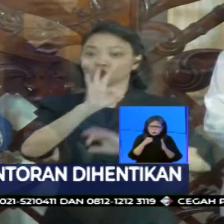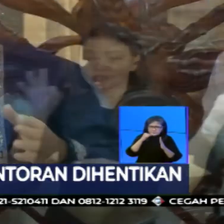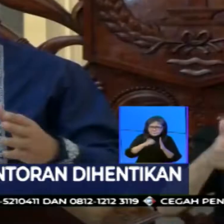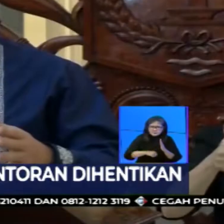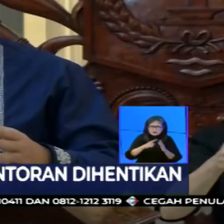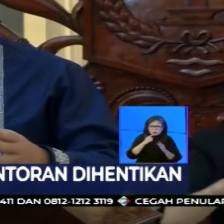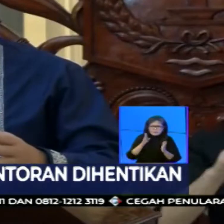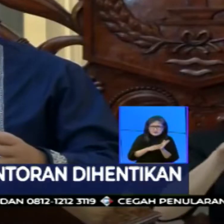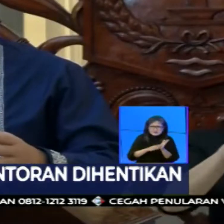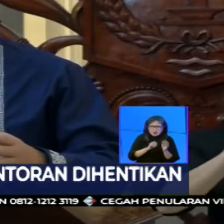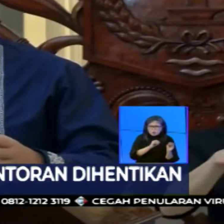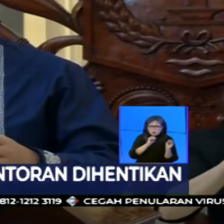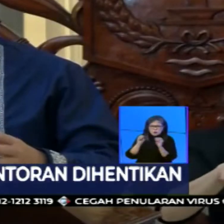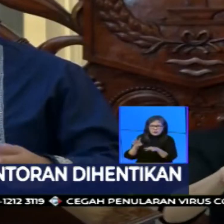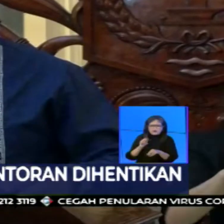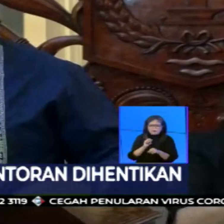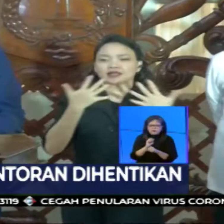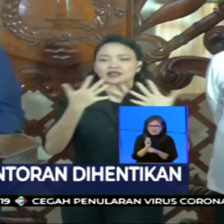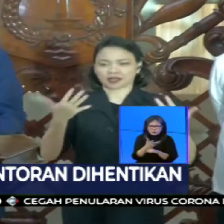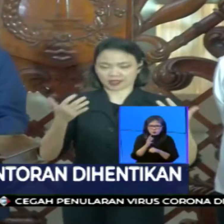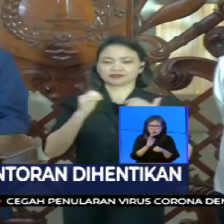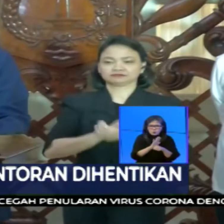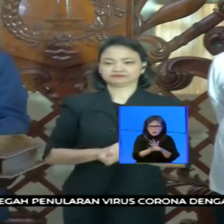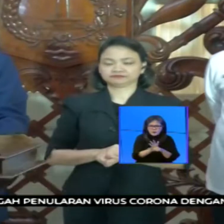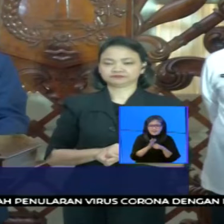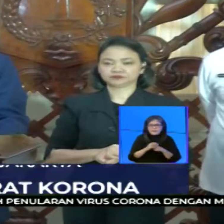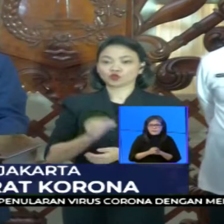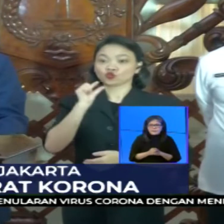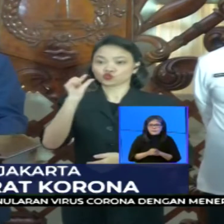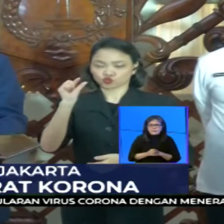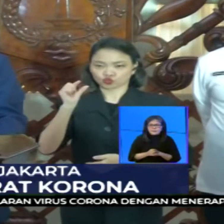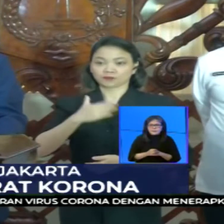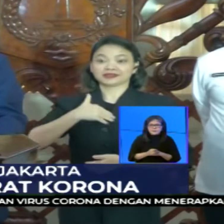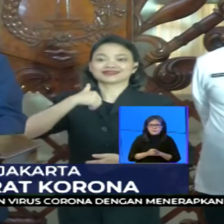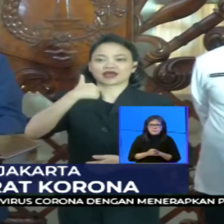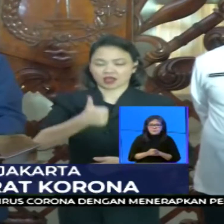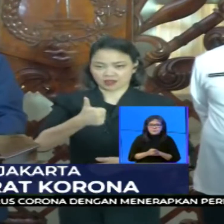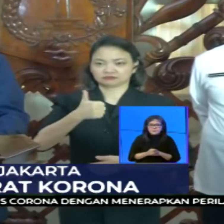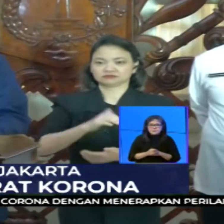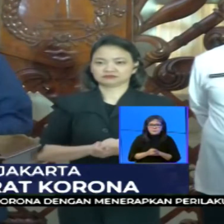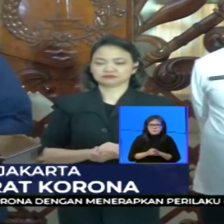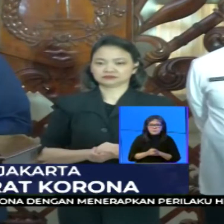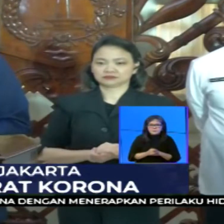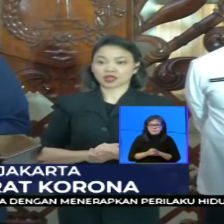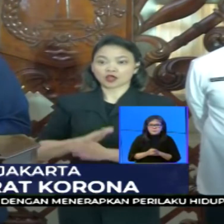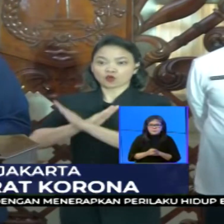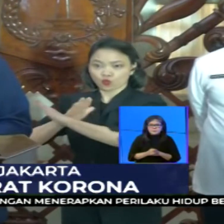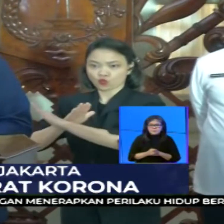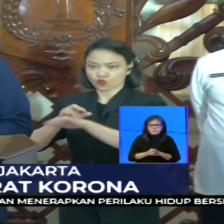penularan virus corona. Dengan situasi yang kita hadapi. Untuk bisa mengendalikan